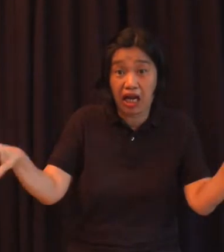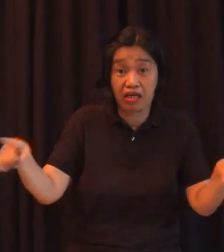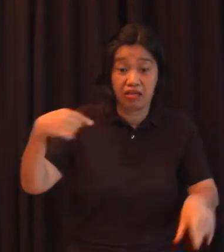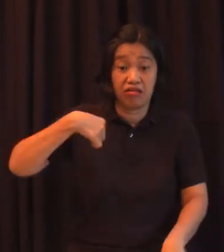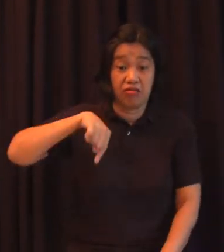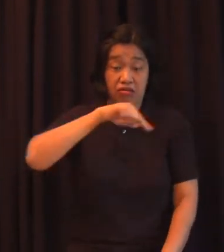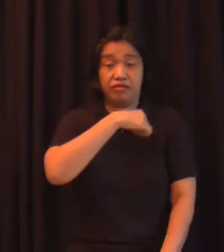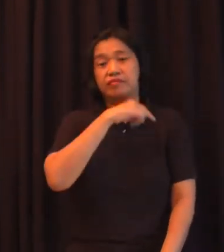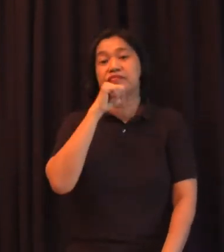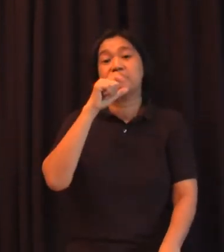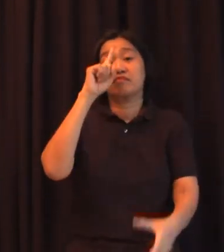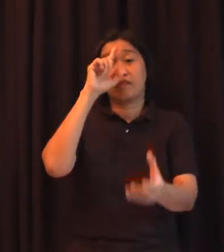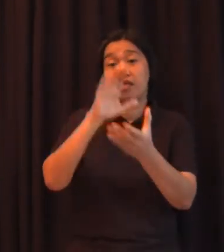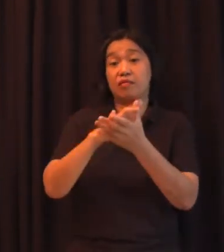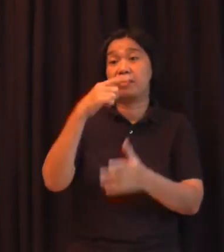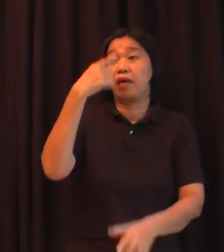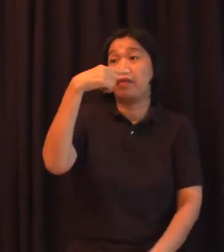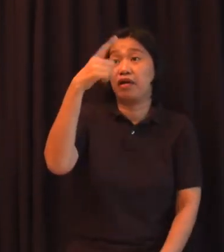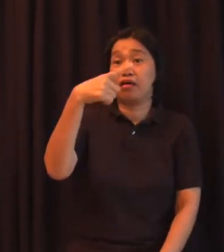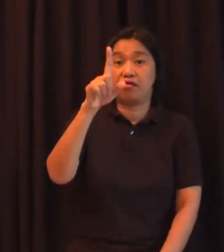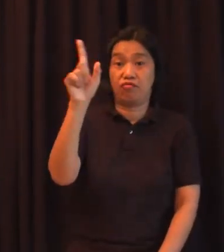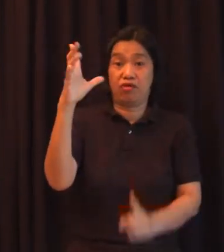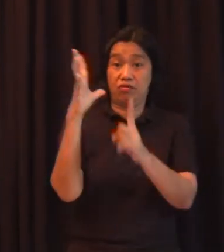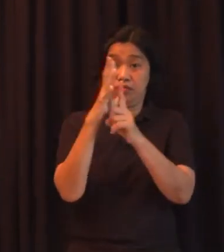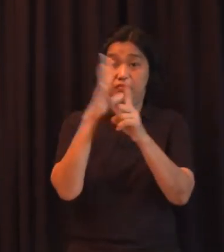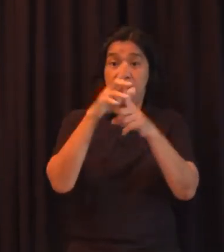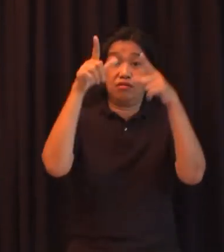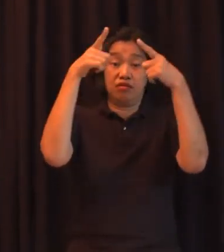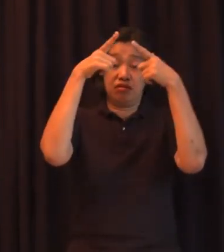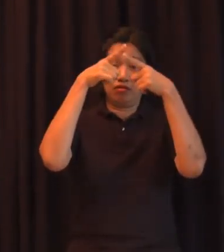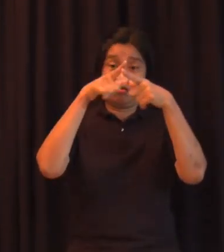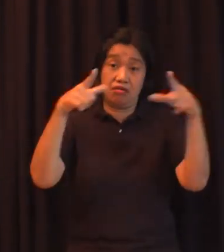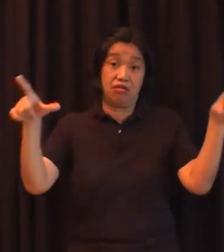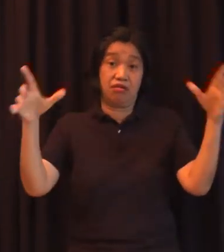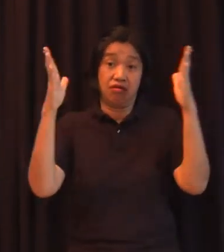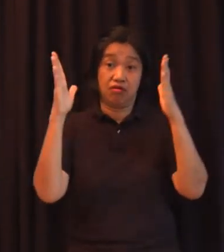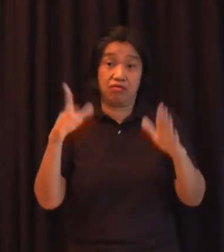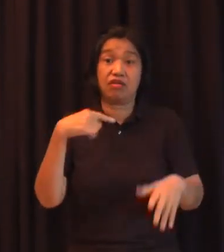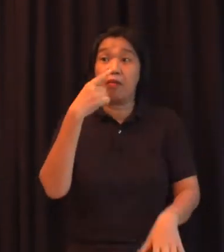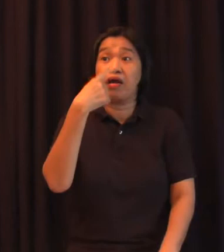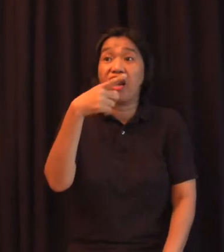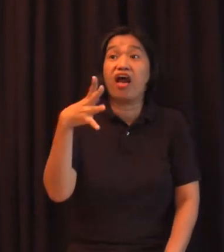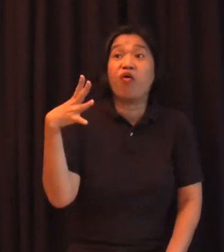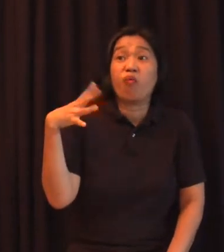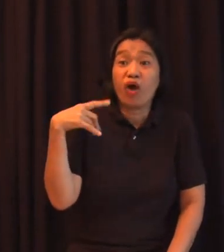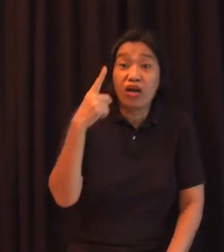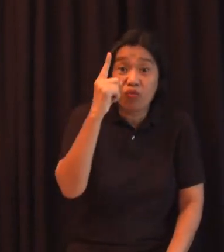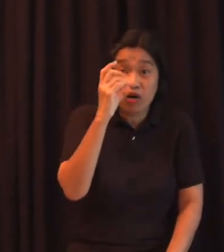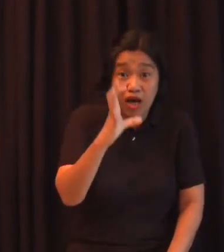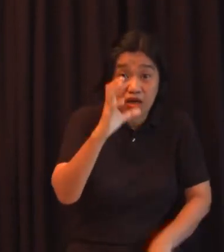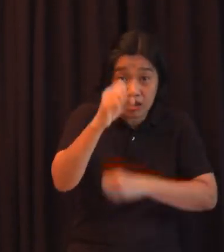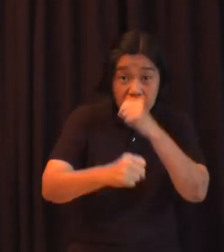na isang kilalang linguist na kailangan maganday na isang daang taon bago natin tuluyang